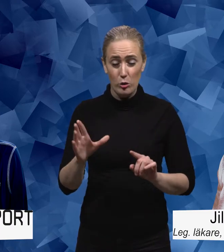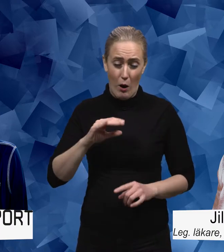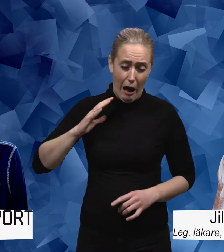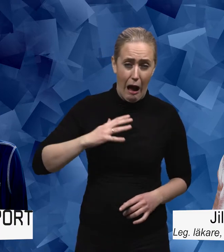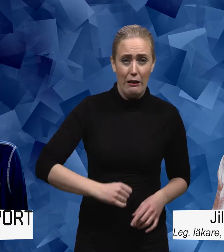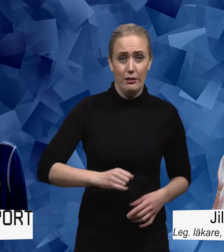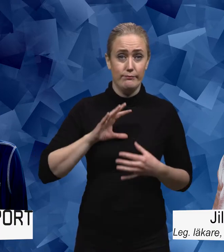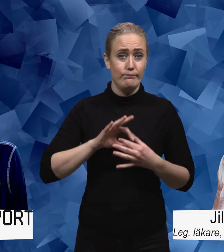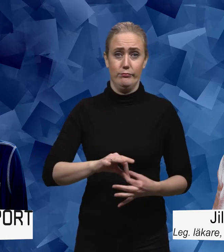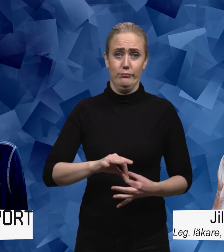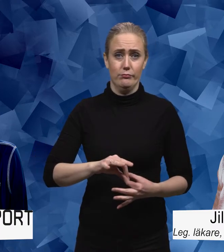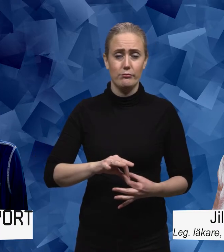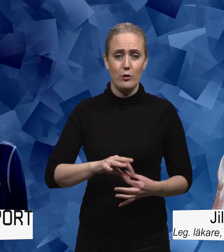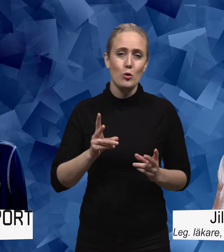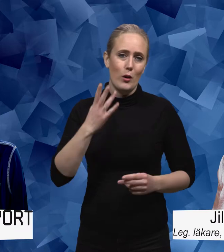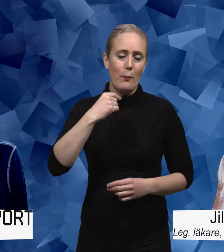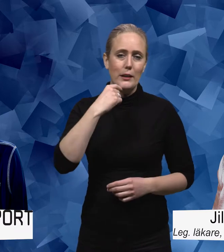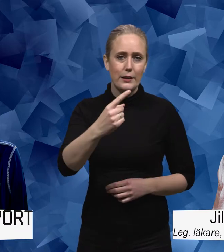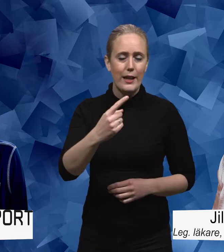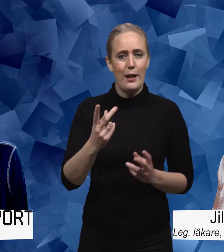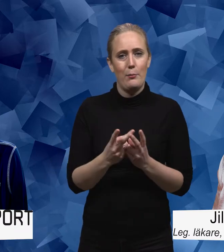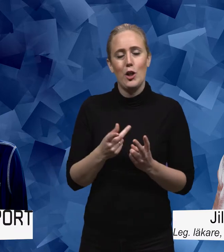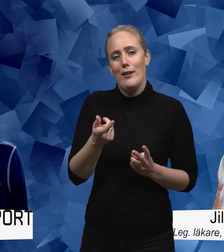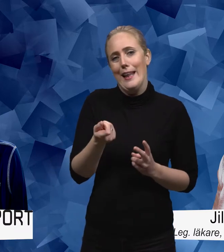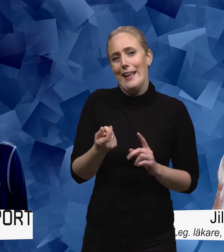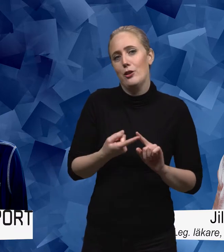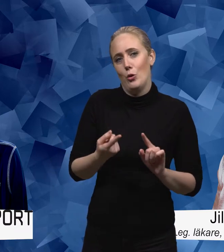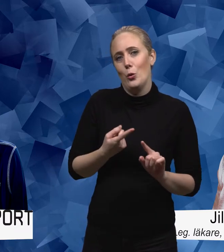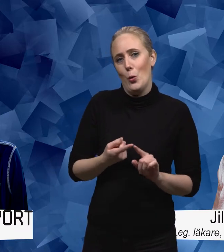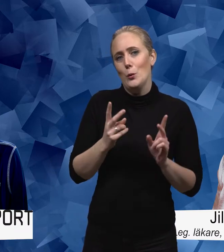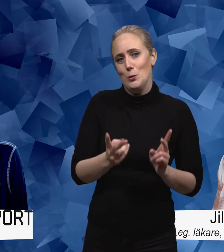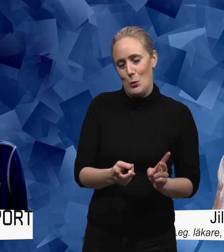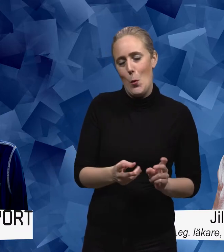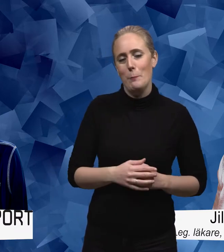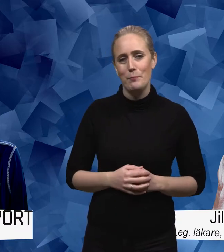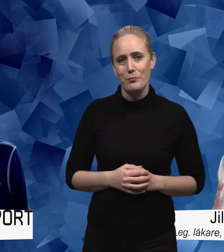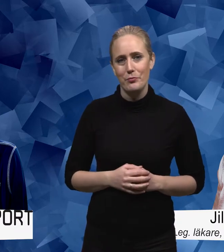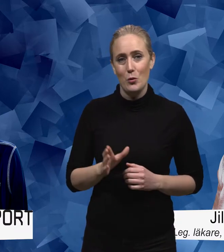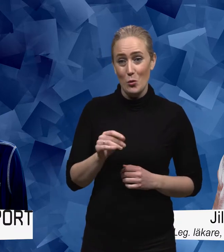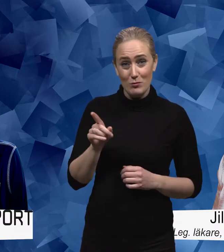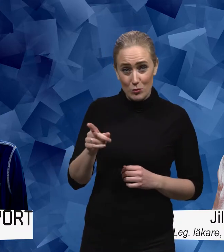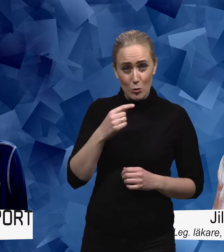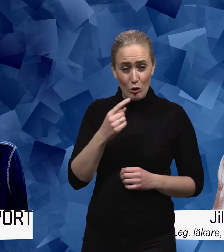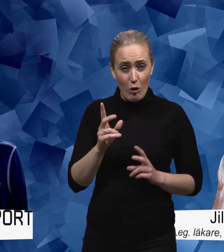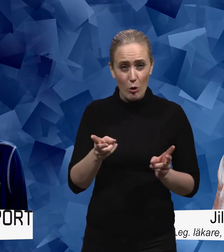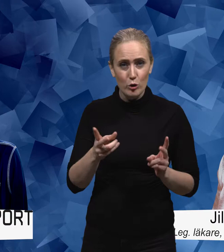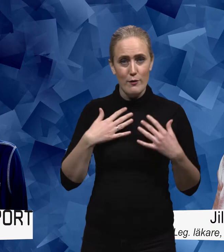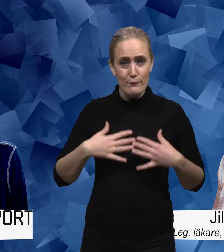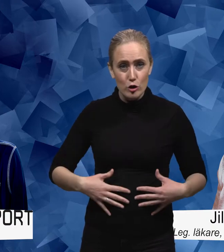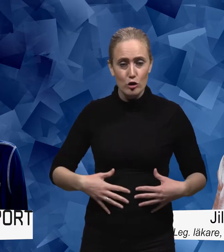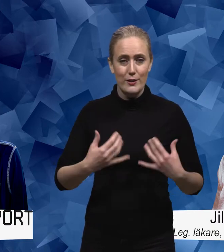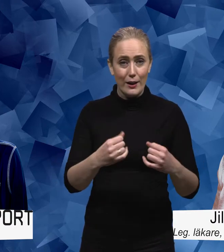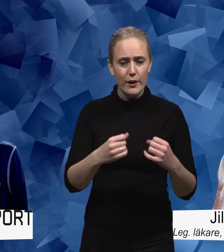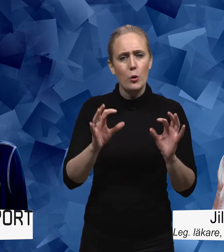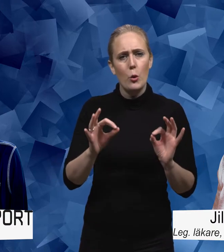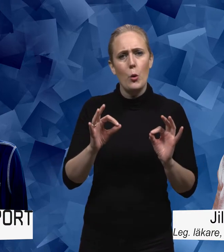början. Så så kan man säga det. Så att det var lite grann en introduktion till det. Och då frågade också Hanna fysisk aktivitet, hur det kan